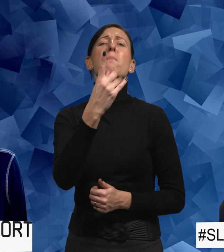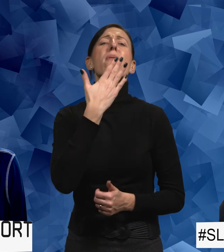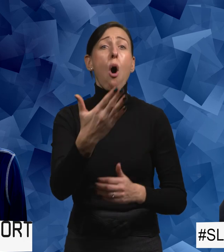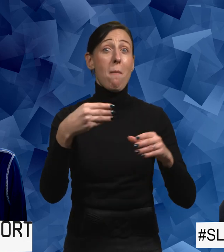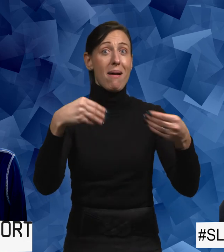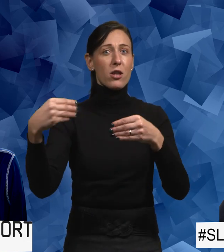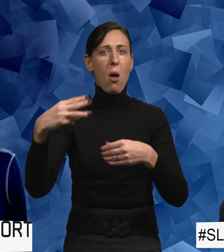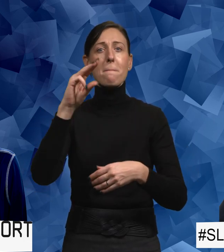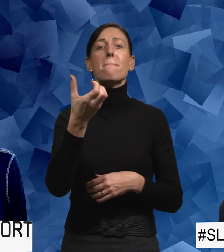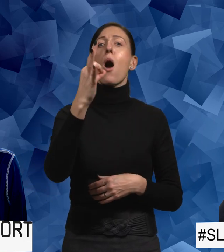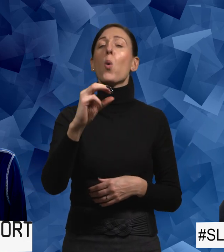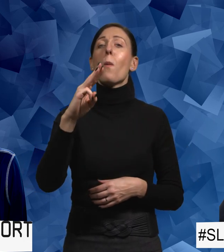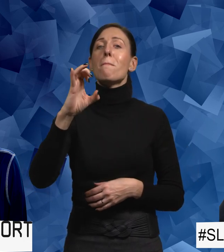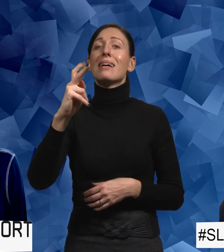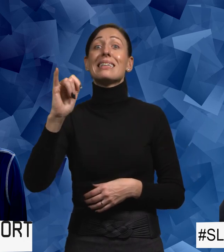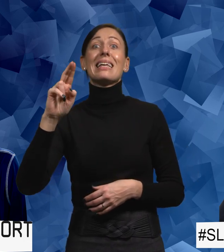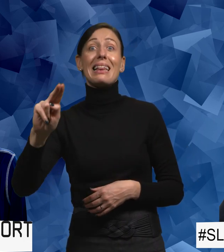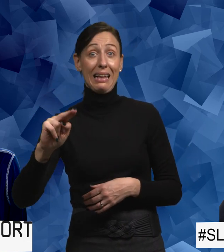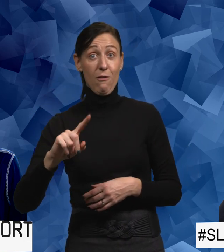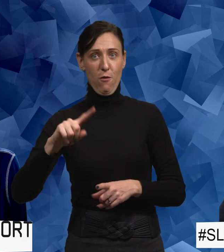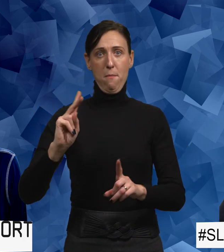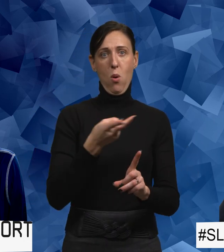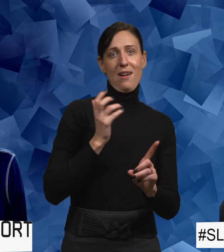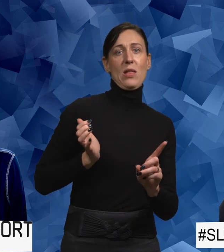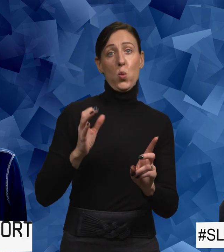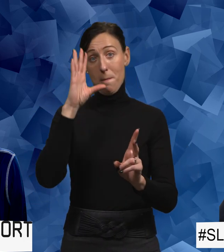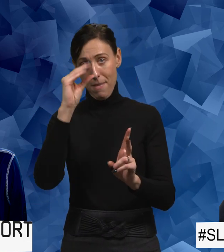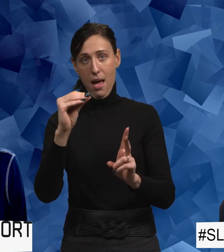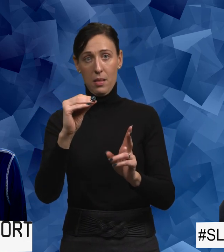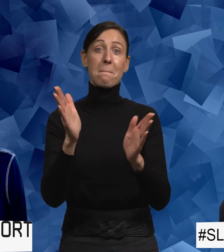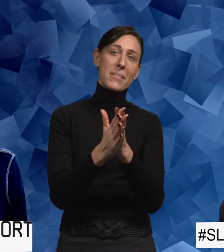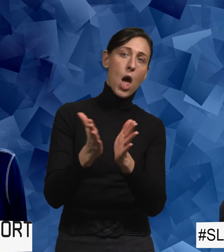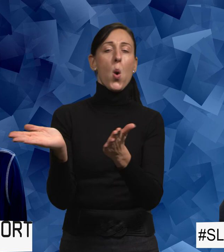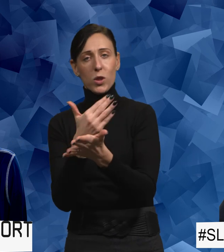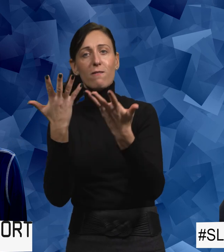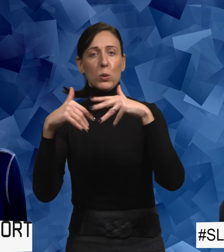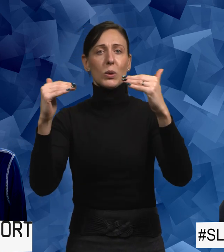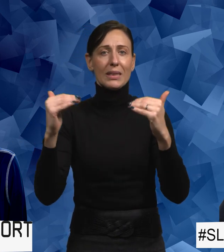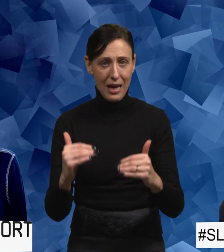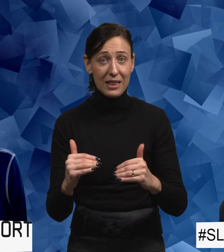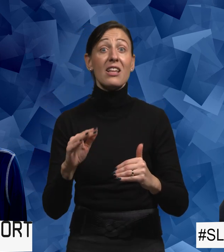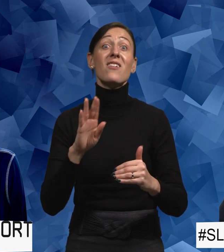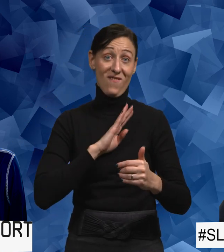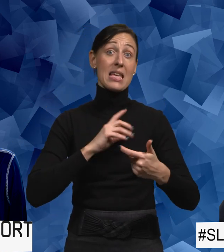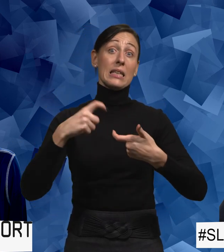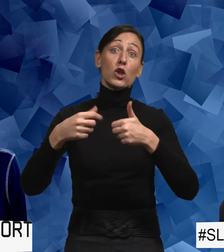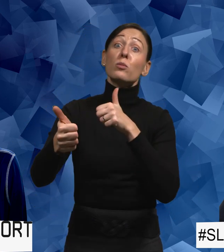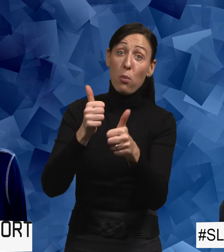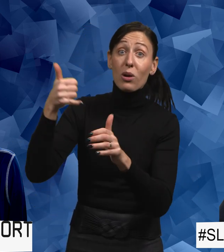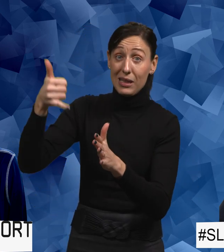Det finns ju ett bra material, machomaskinen, för både kvinnor och män med och utan funktionsnedsättning. Och där finns lite sport med där